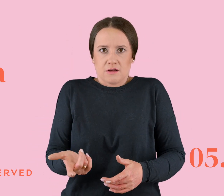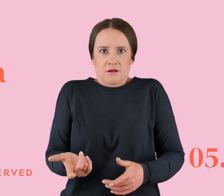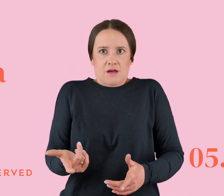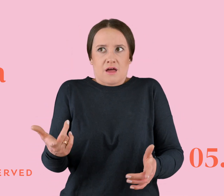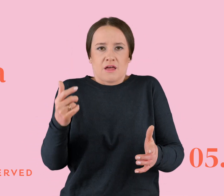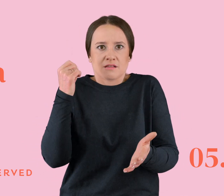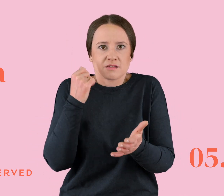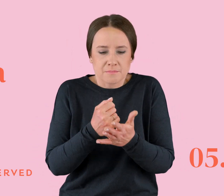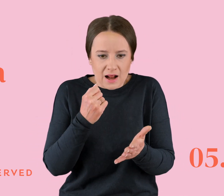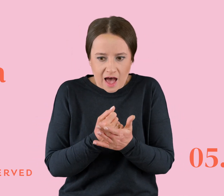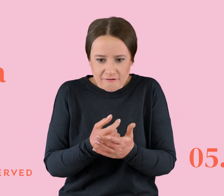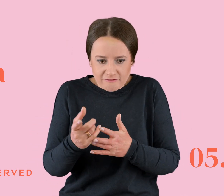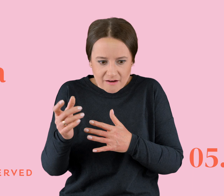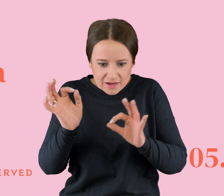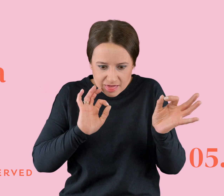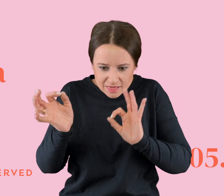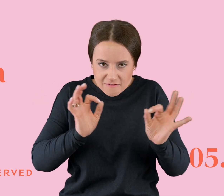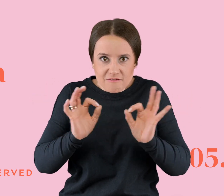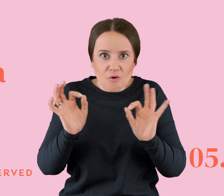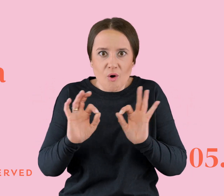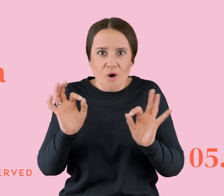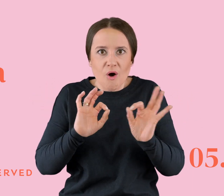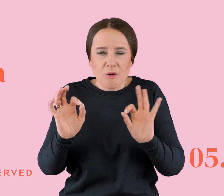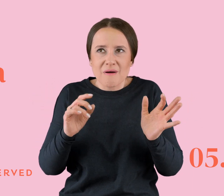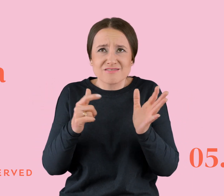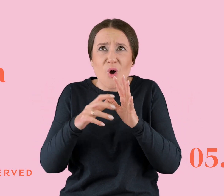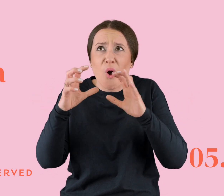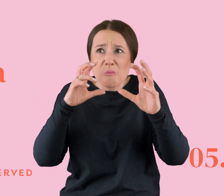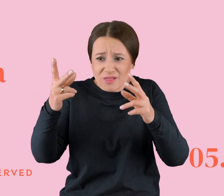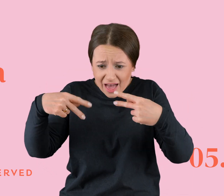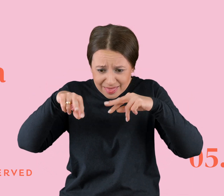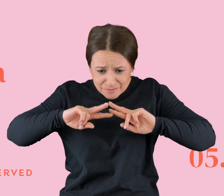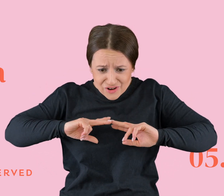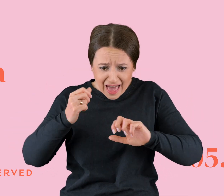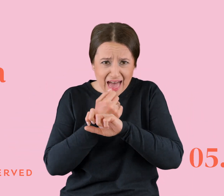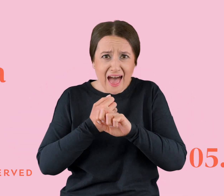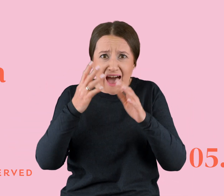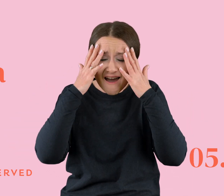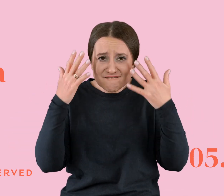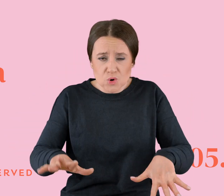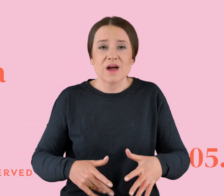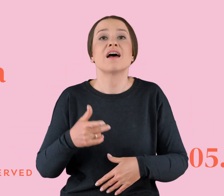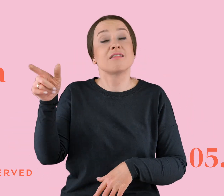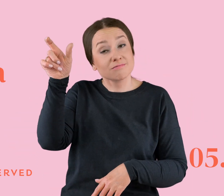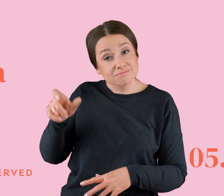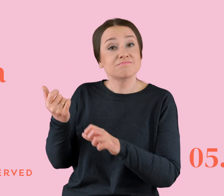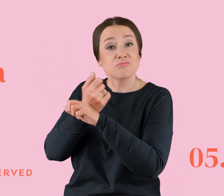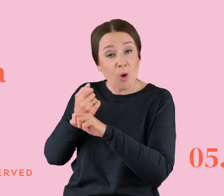sprawa do bycia sobą komunikat. Obrzydliwe. A czytam dalej. Jest coraz gorzej. Toksyna już opanowała w ogóle całe życie tego naszego kolegi,